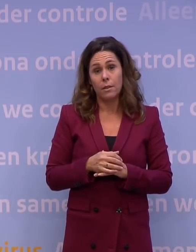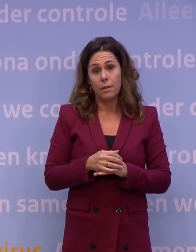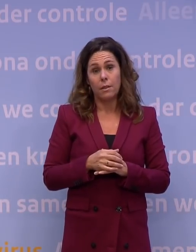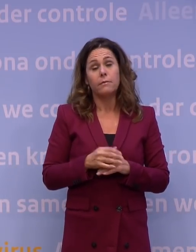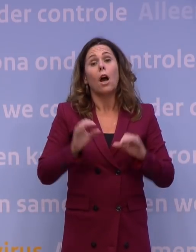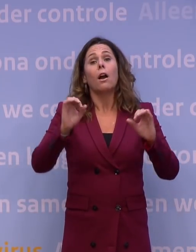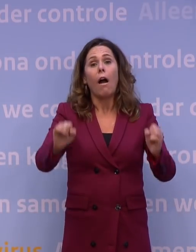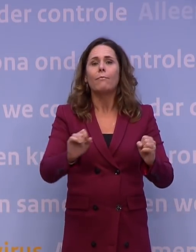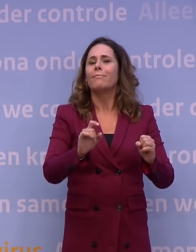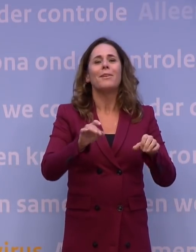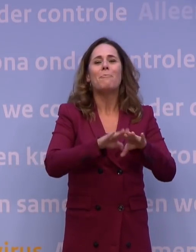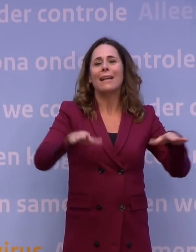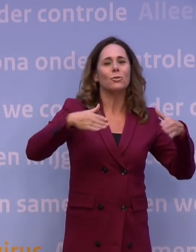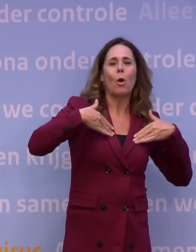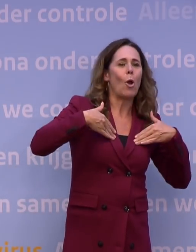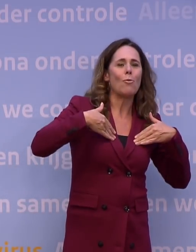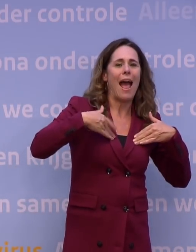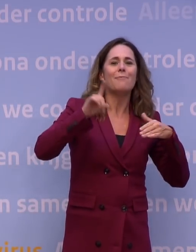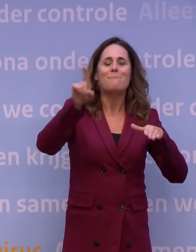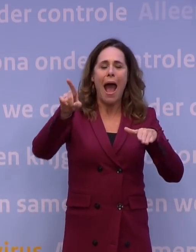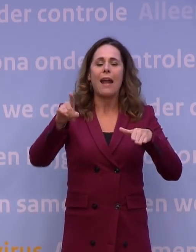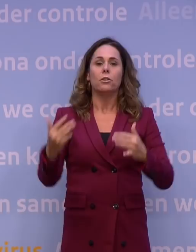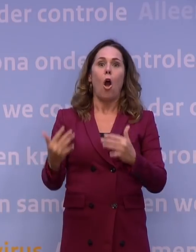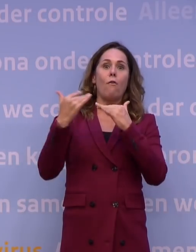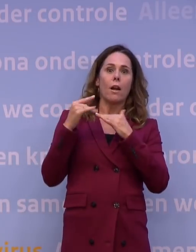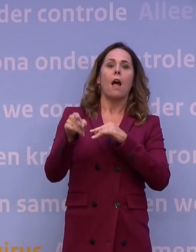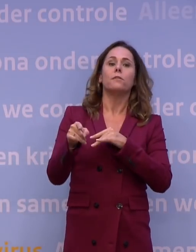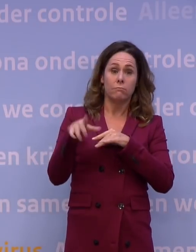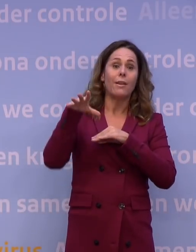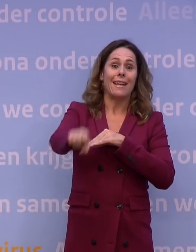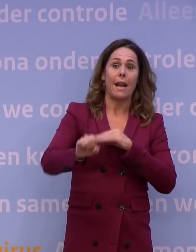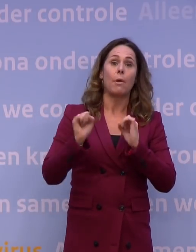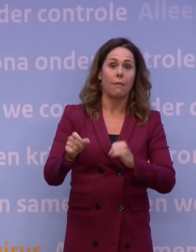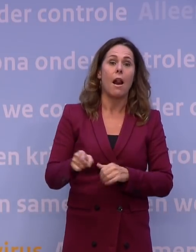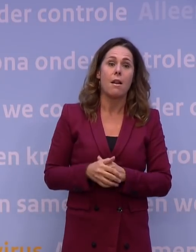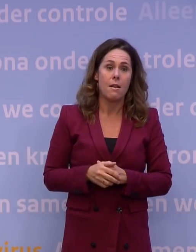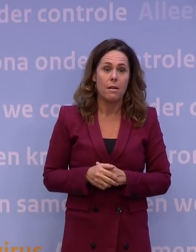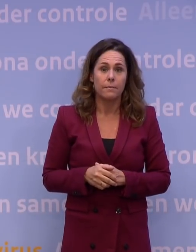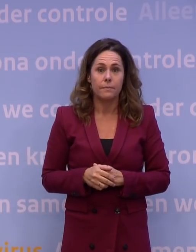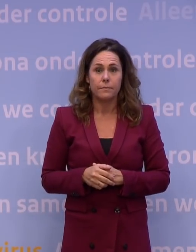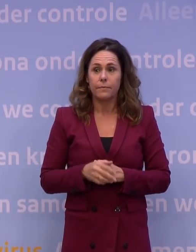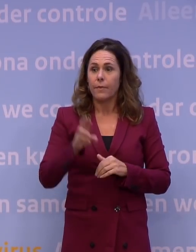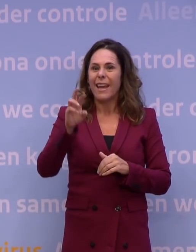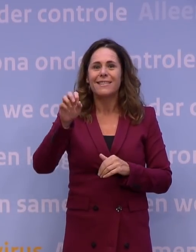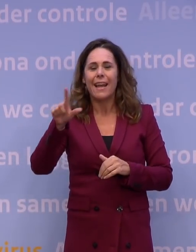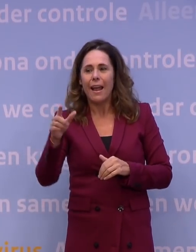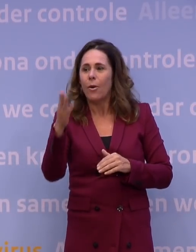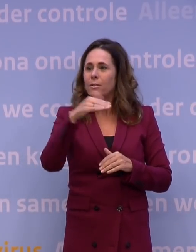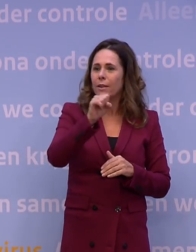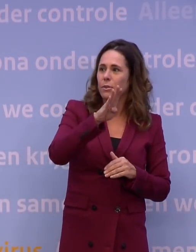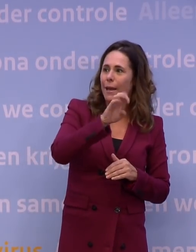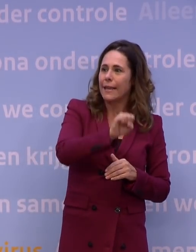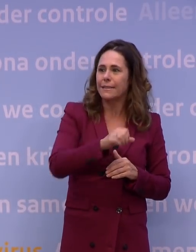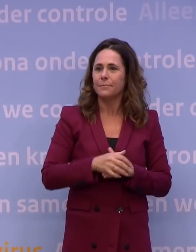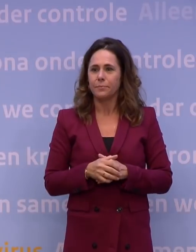corona en de drie, maar op basis van overlast, als het echt nodig is, worden ingegrepen. RTL en dan aansluitend SBS en BNR in verband met de